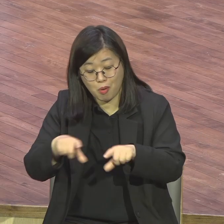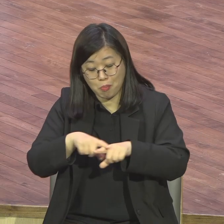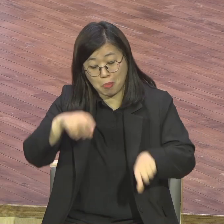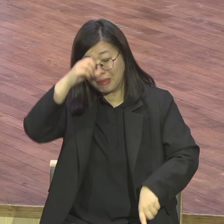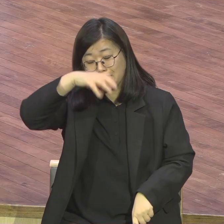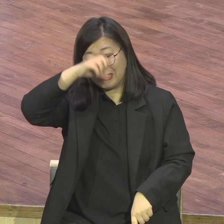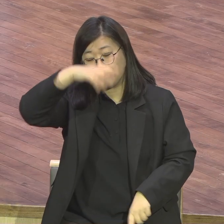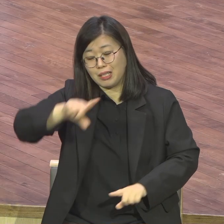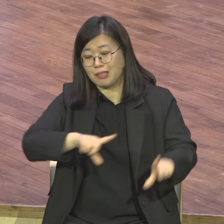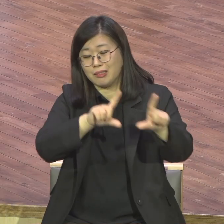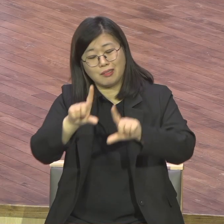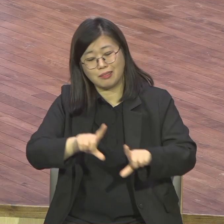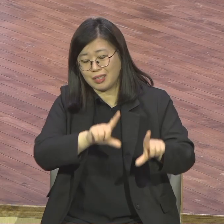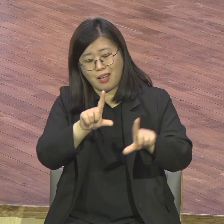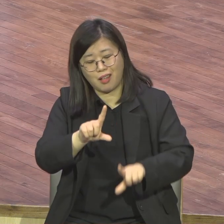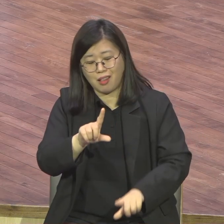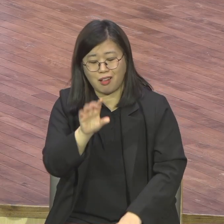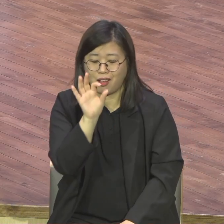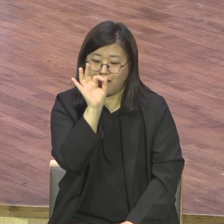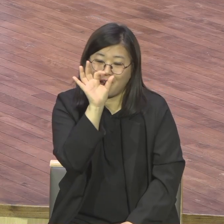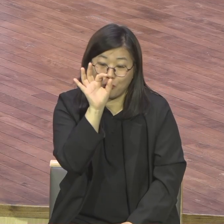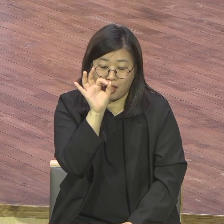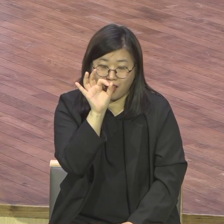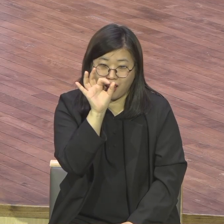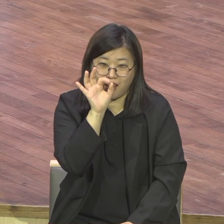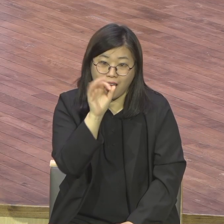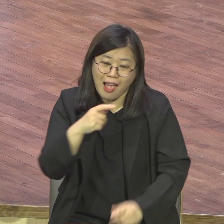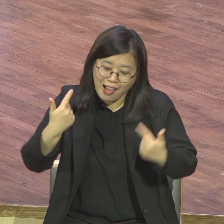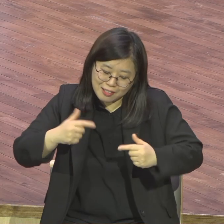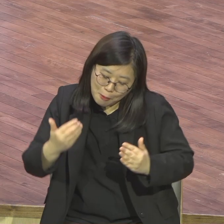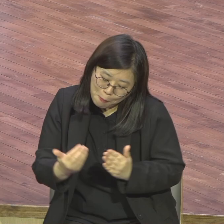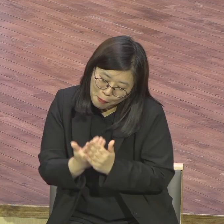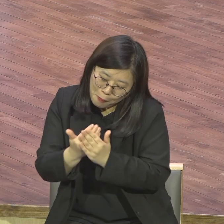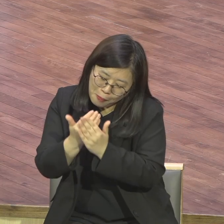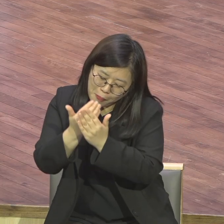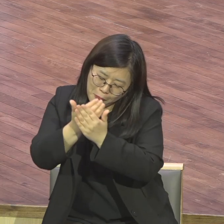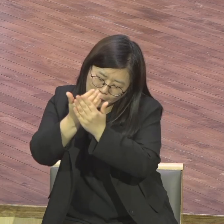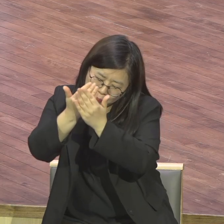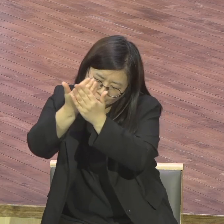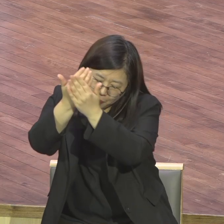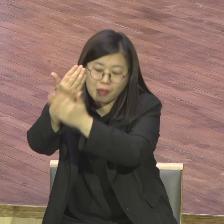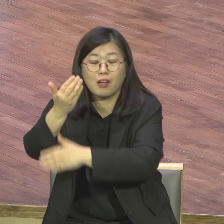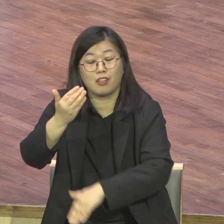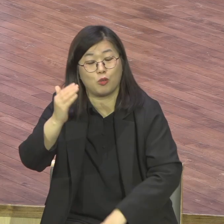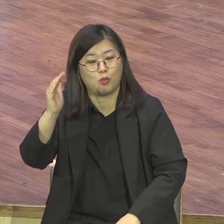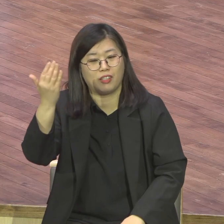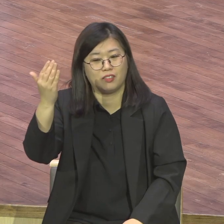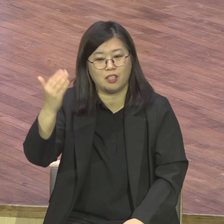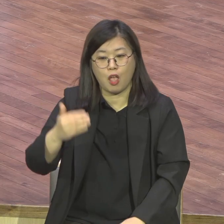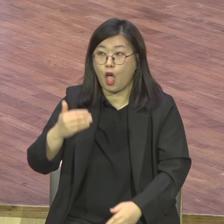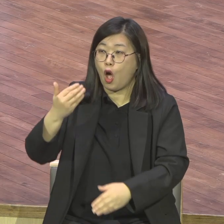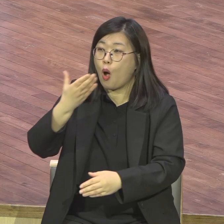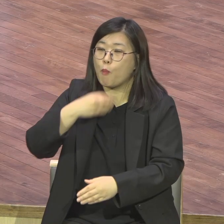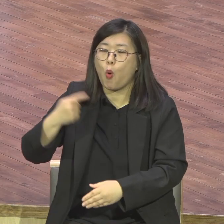살았으면 안된다 보험적 열정을 가지고 보험적 열정 보험적 열정 가지고 열정 가지고